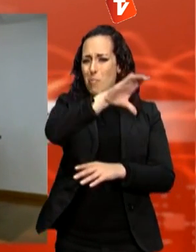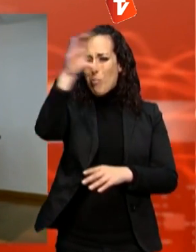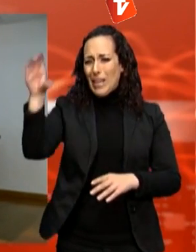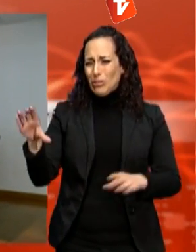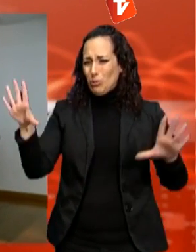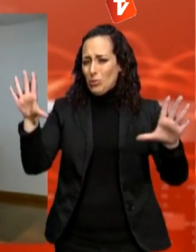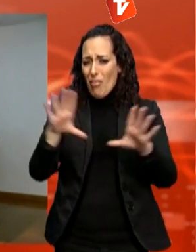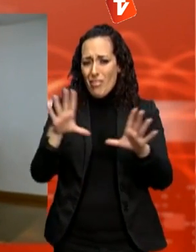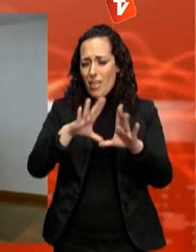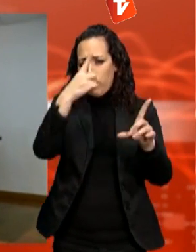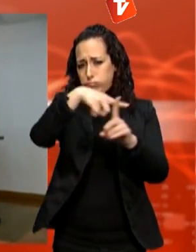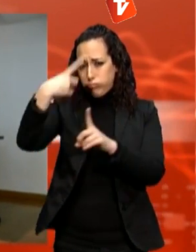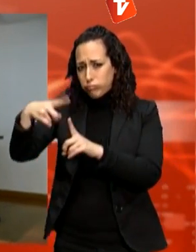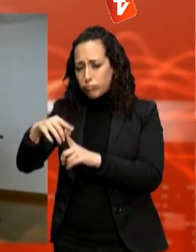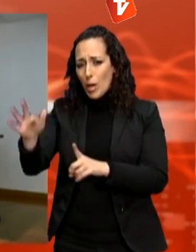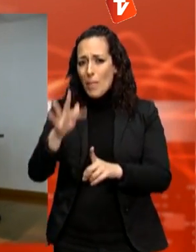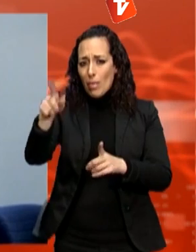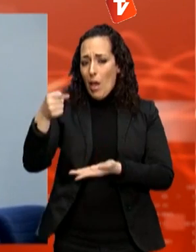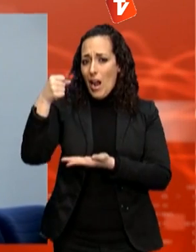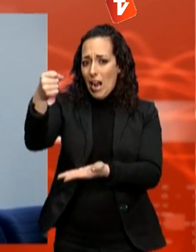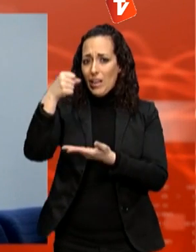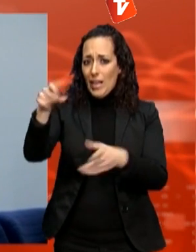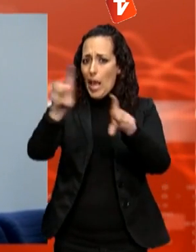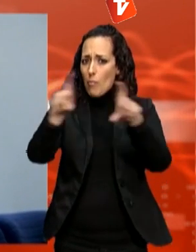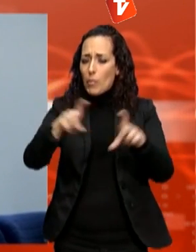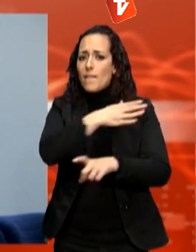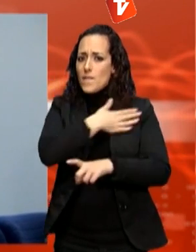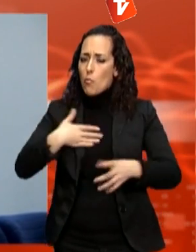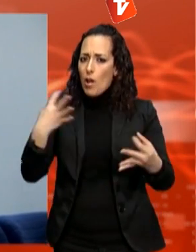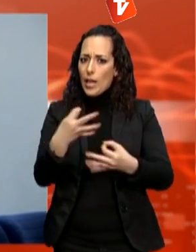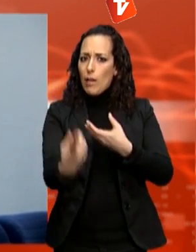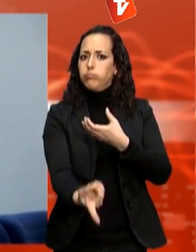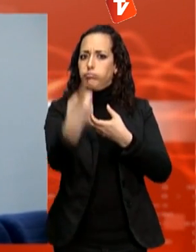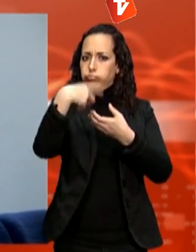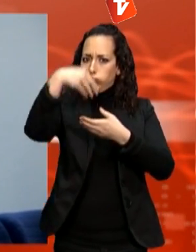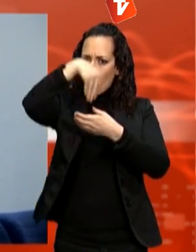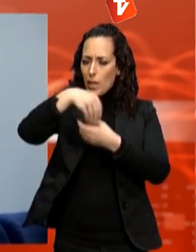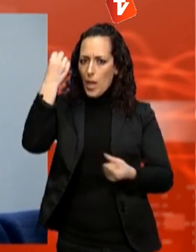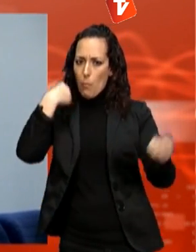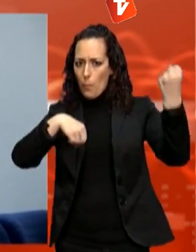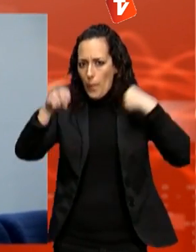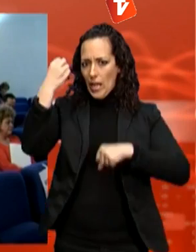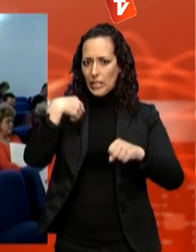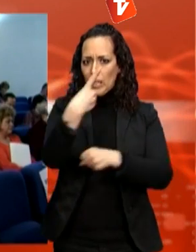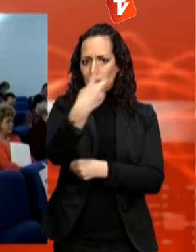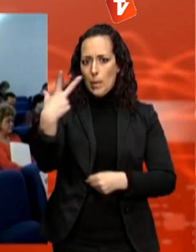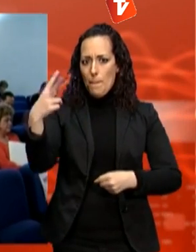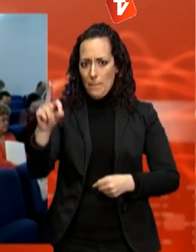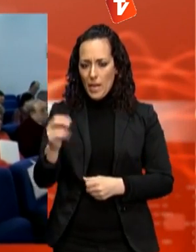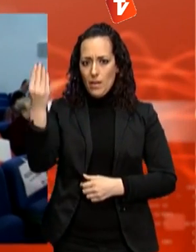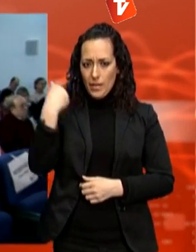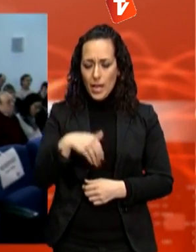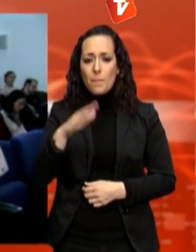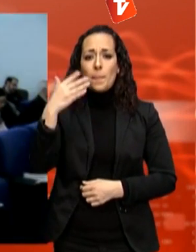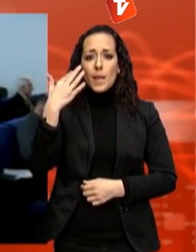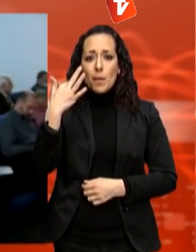empreses disposades a acollir alumnes en pràctiques. Aquests negocis s'hi sumen 74 empreses catalanes que aquest curs tenen alumnes treballant